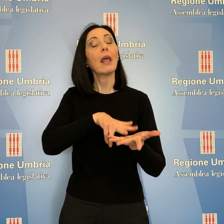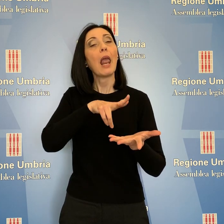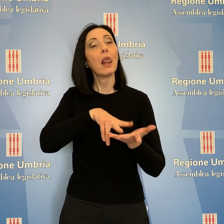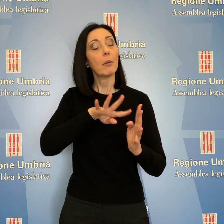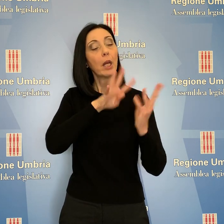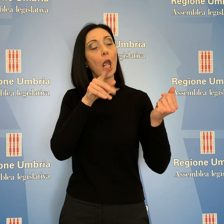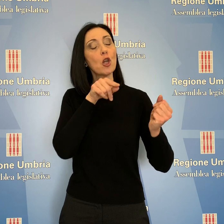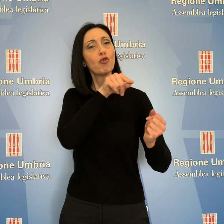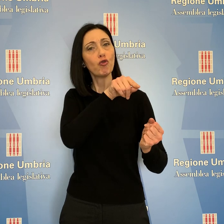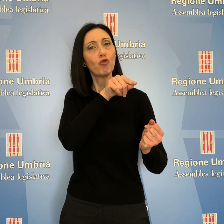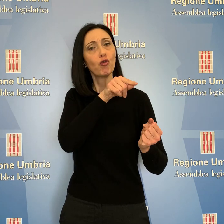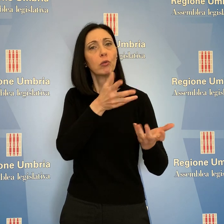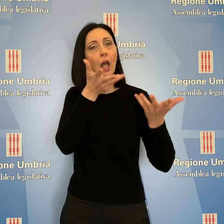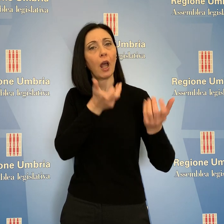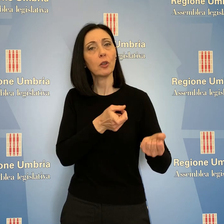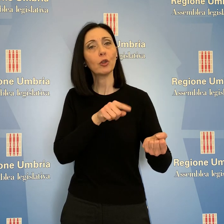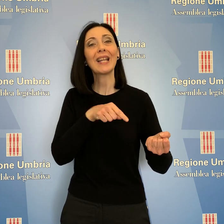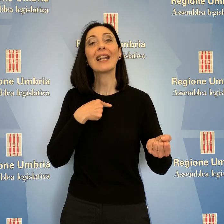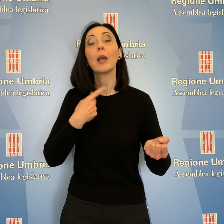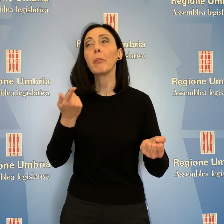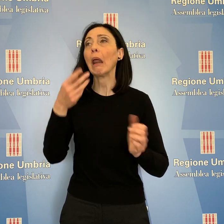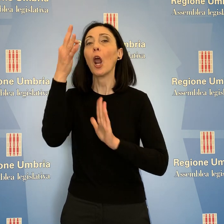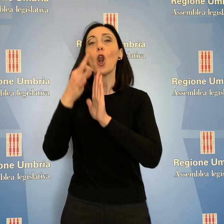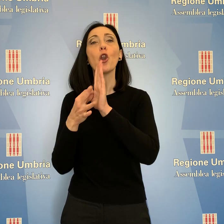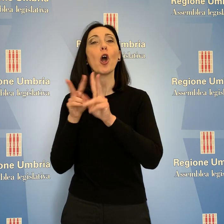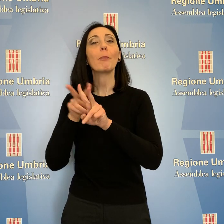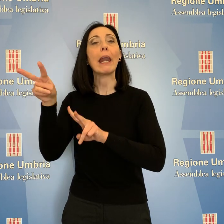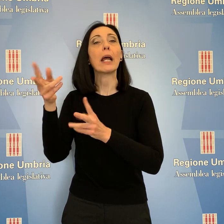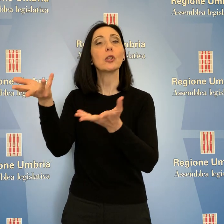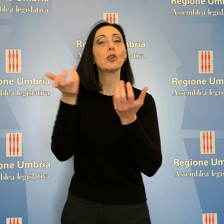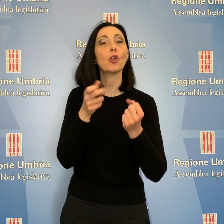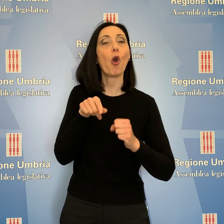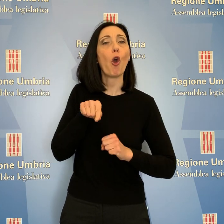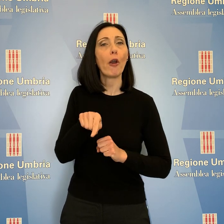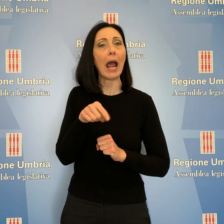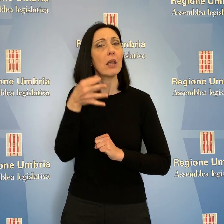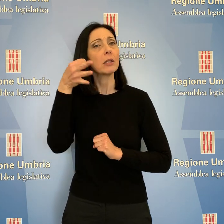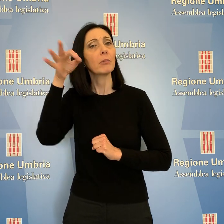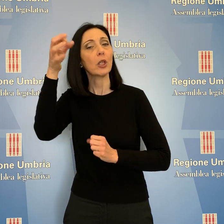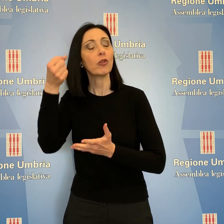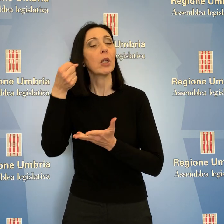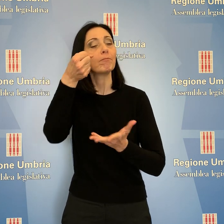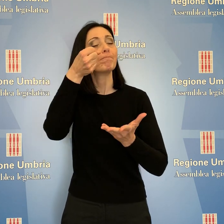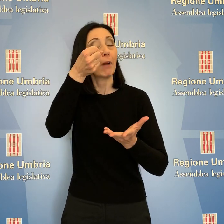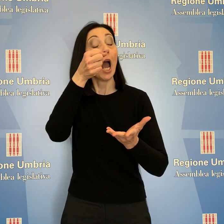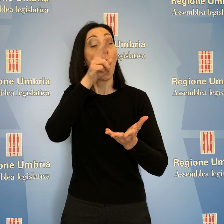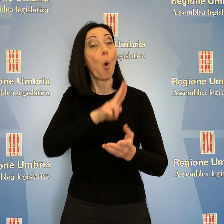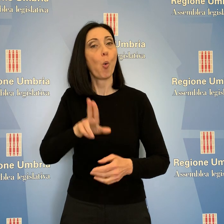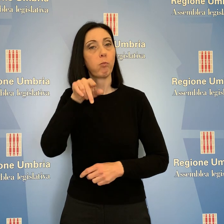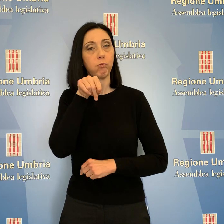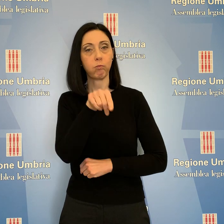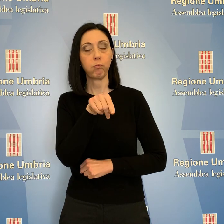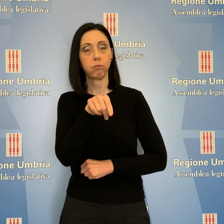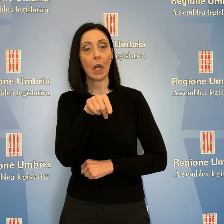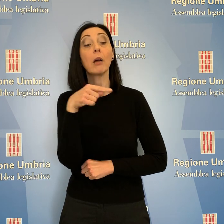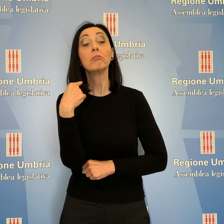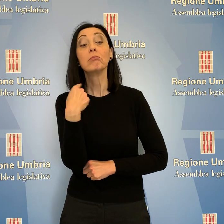adottate in recepimento alle norme nazionali che hanno destinato specifiche risorse economiche alla regione e come queste sono state